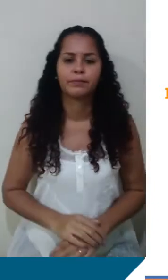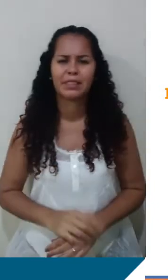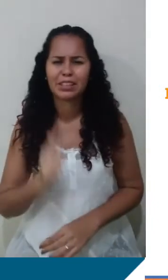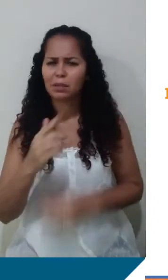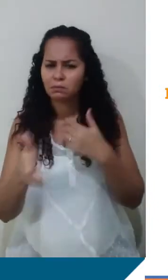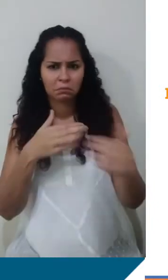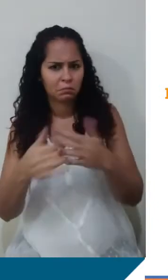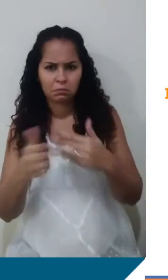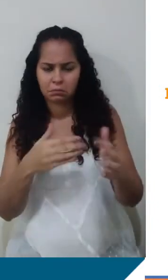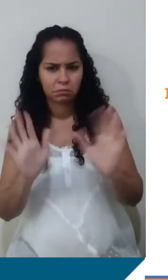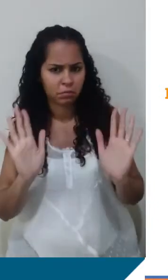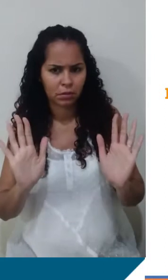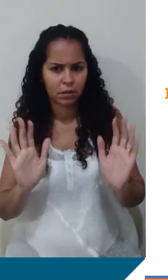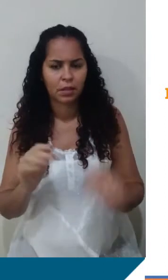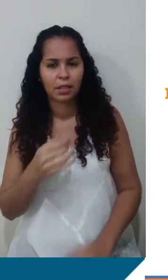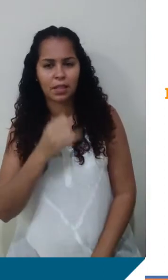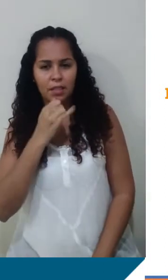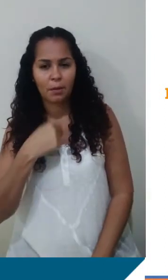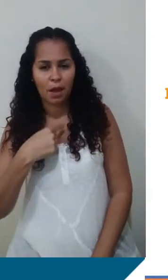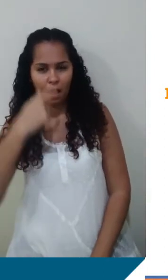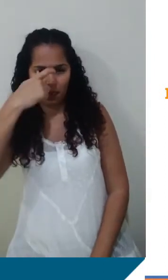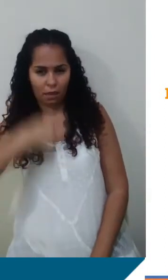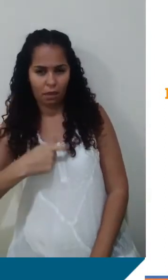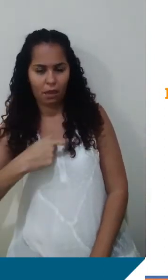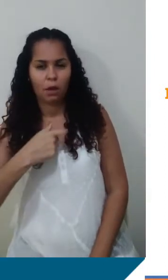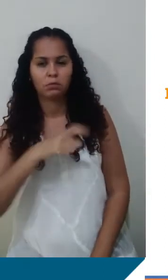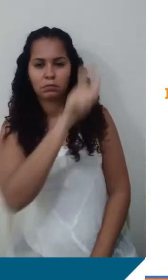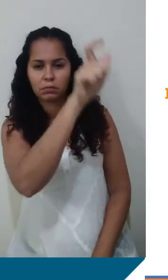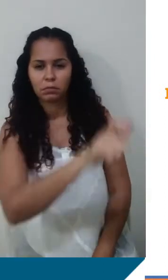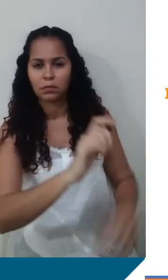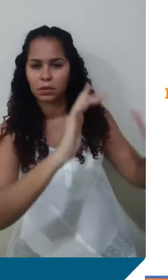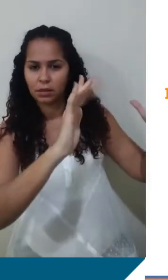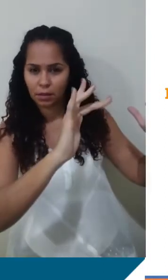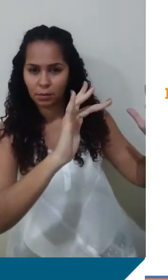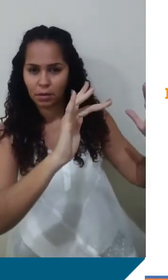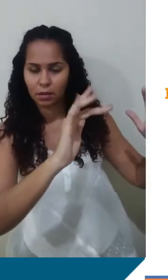Se eu tô falando, eu e o boy magia, terra e sol é o mesmo G.